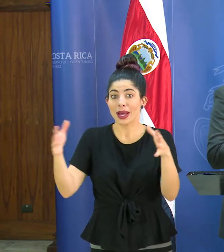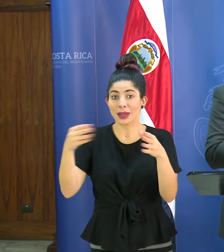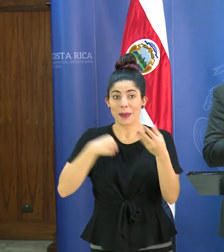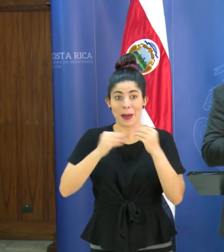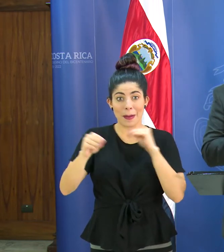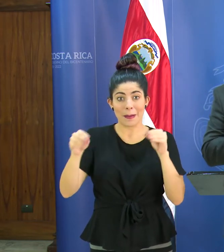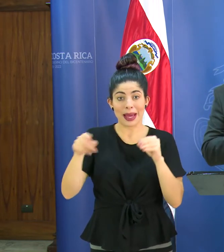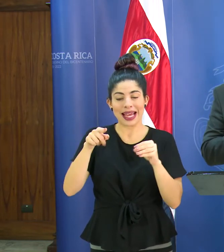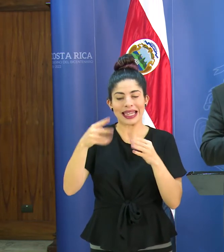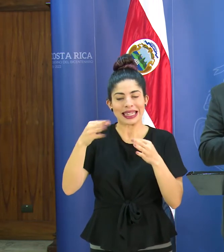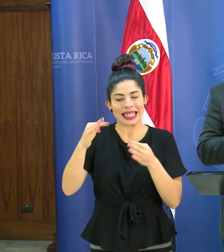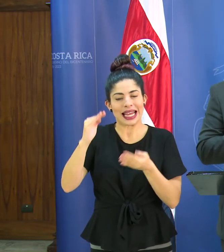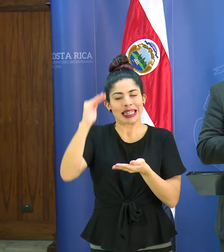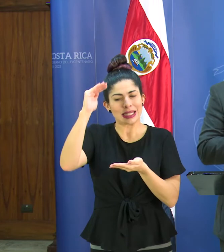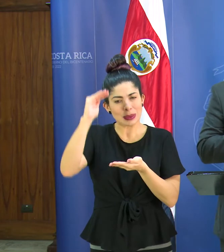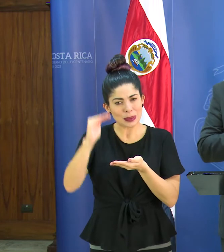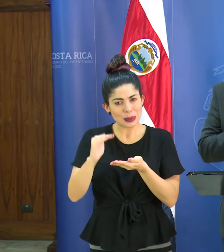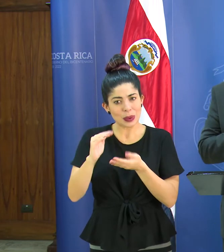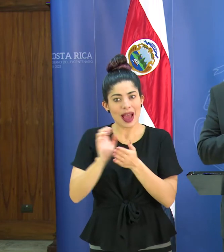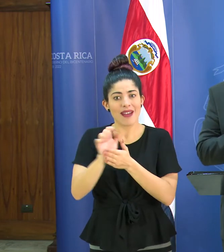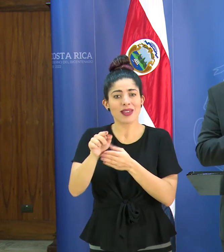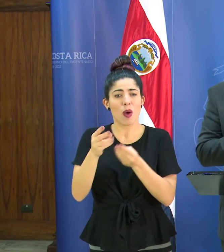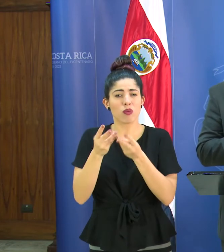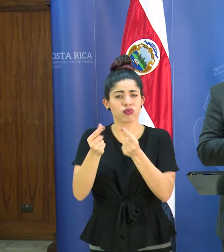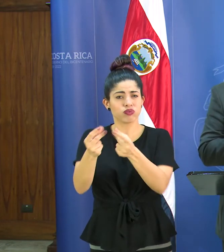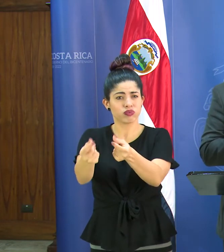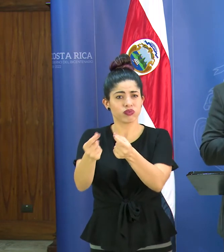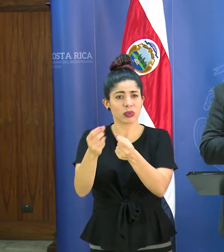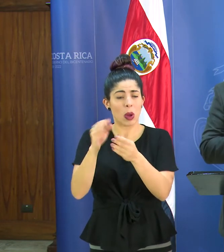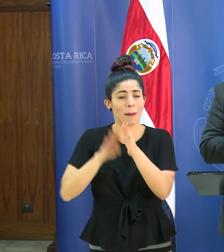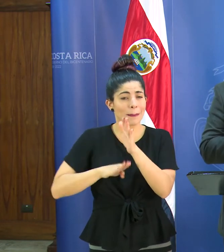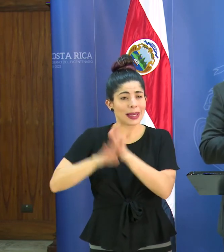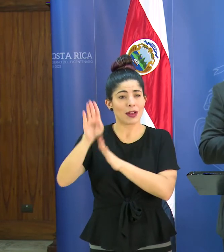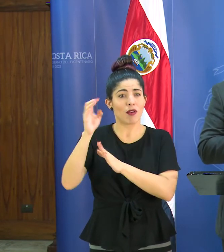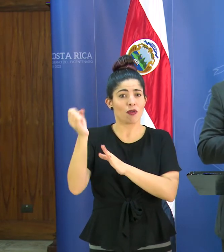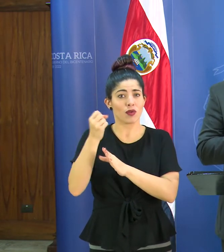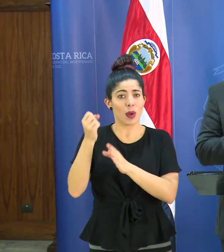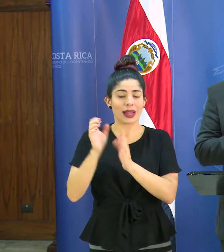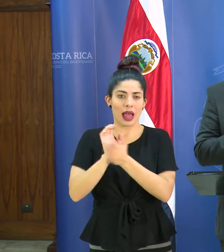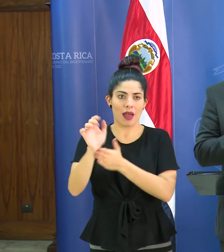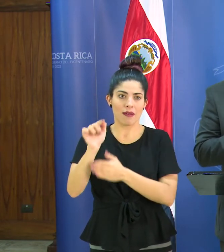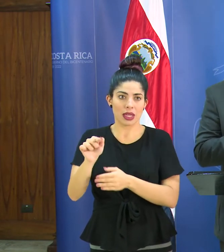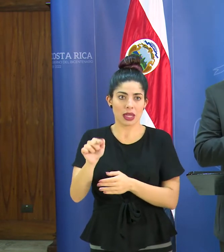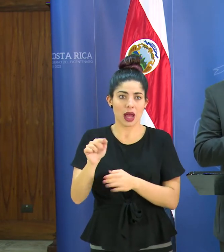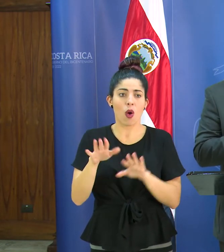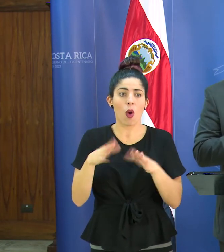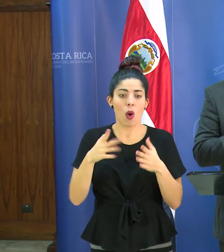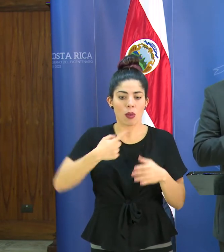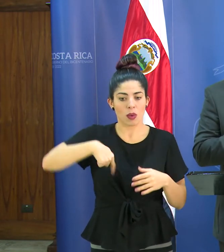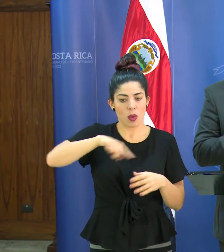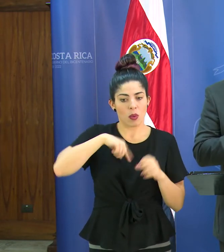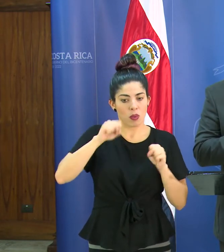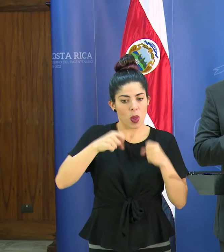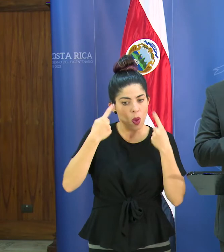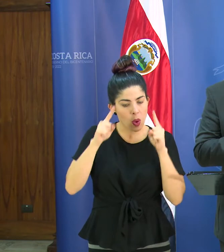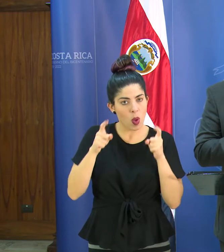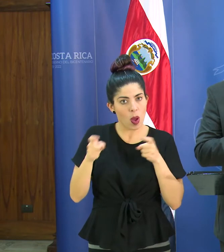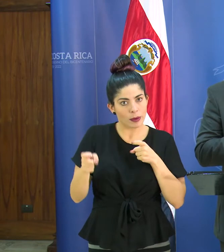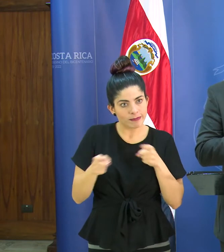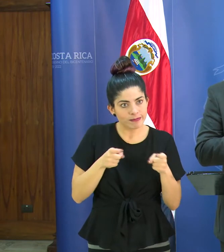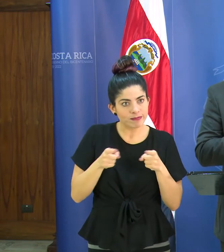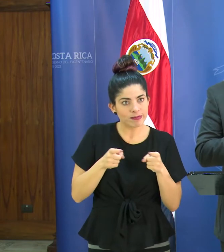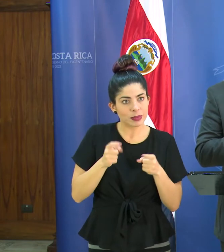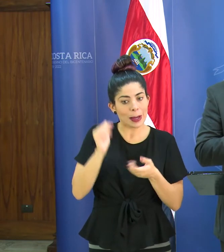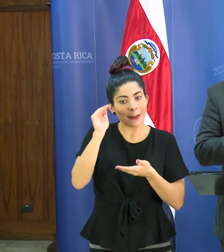transmisión sea muy acelerada mucha pendiente y solamente así vamos a lograr controlar en menor